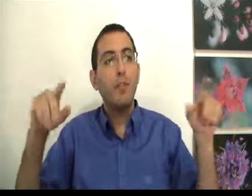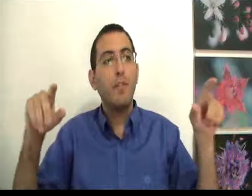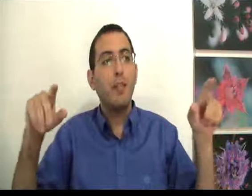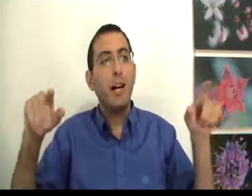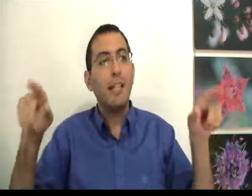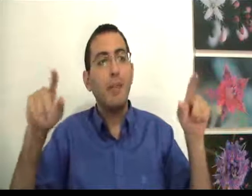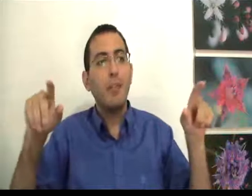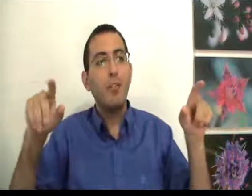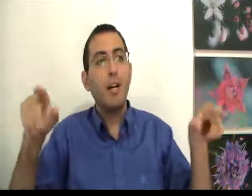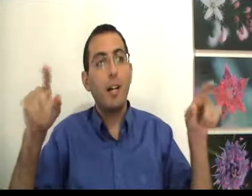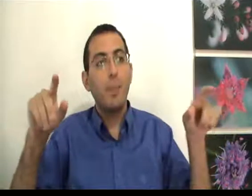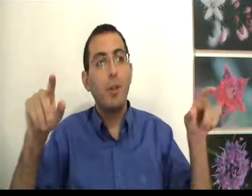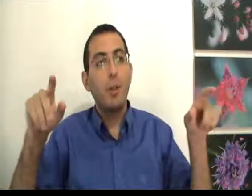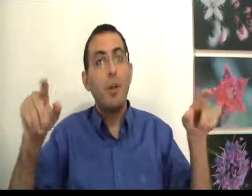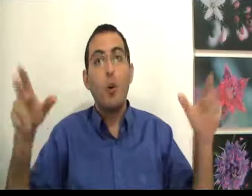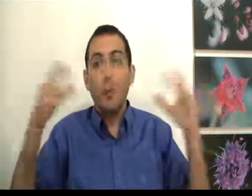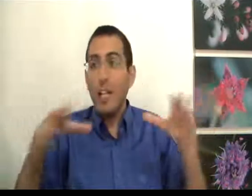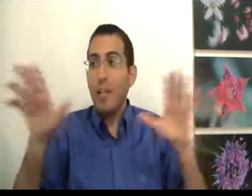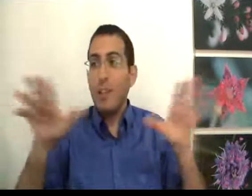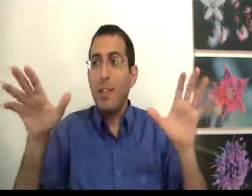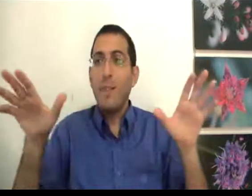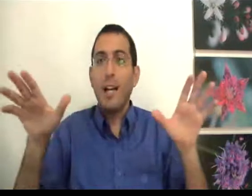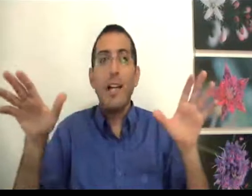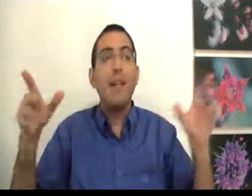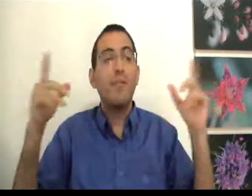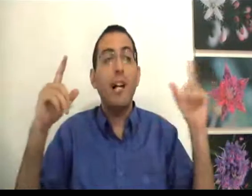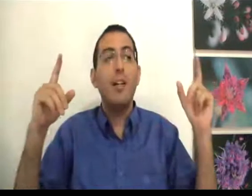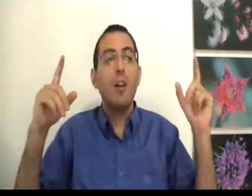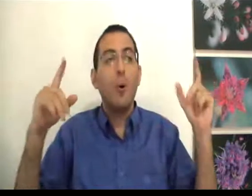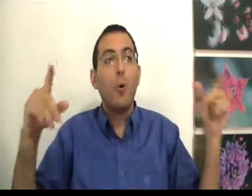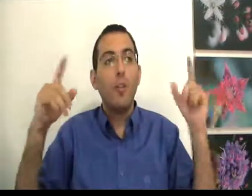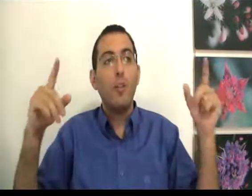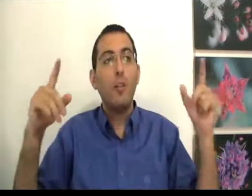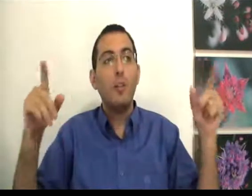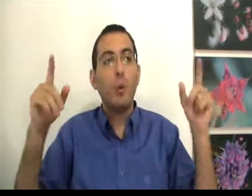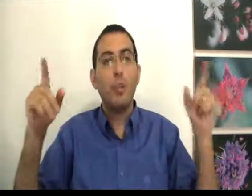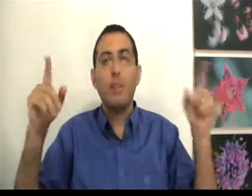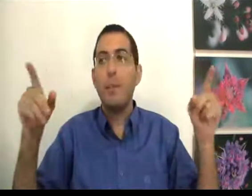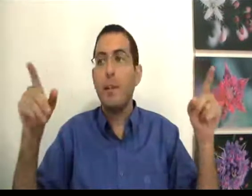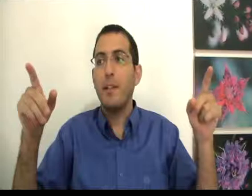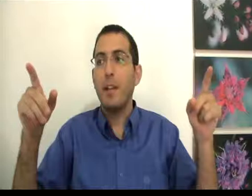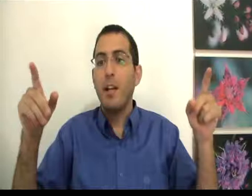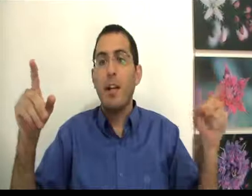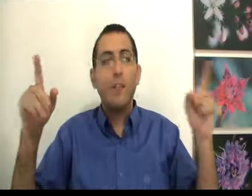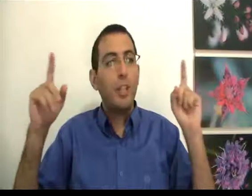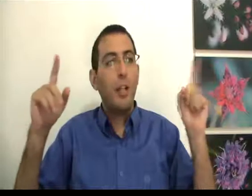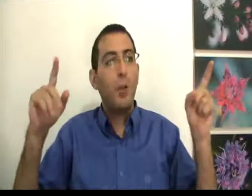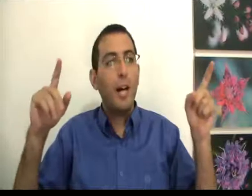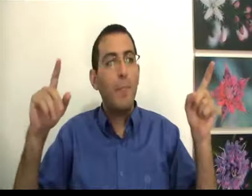של דבר האדם הבין שהחיים הוא המשיך ללכות את החיים כרגיל אבל הוא חווה אותם בצורה טובה באמת ושיהיה לכולם